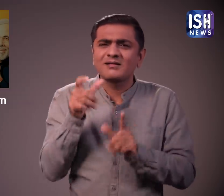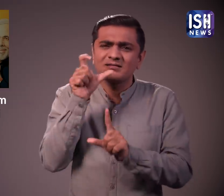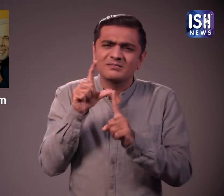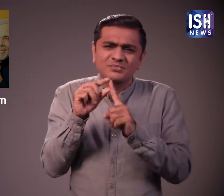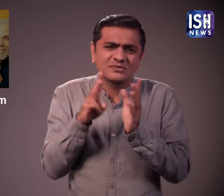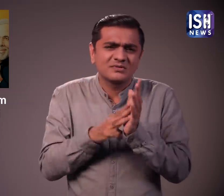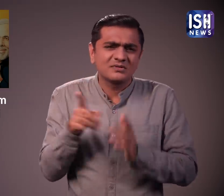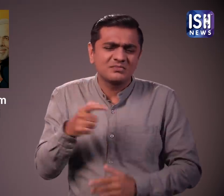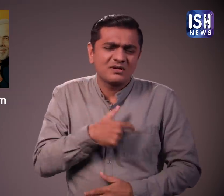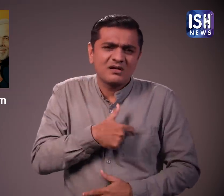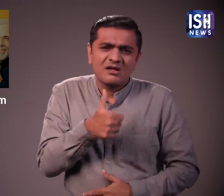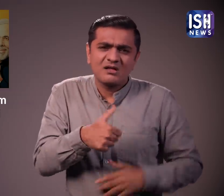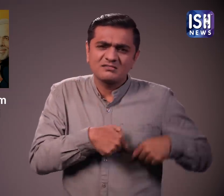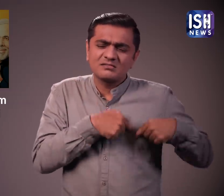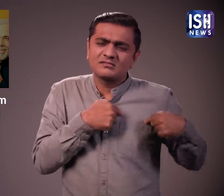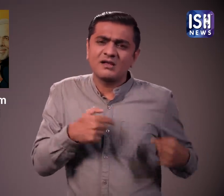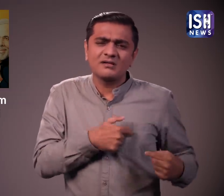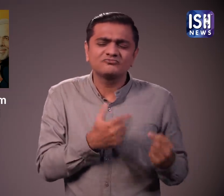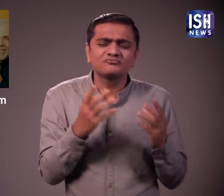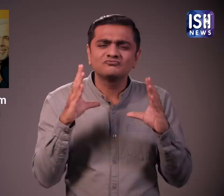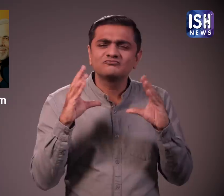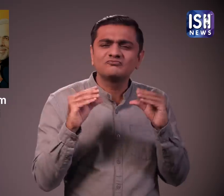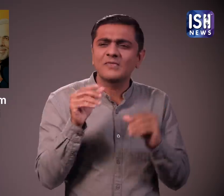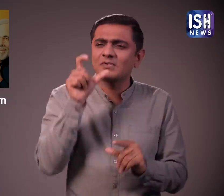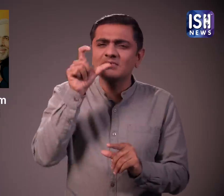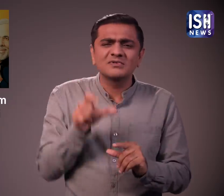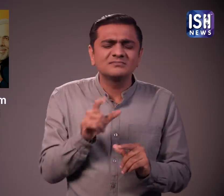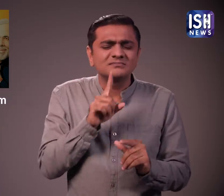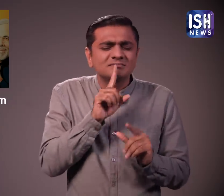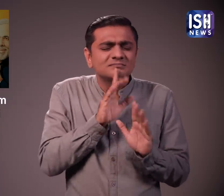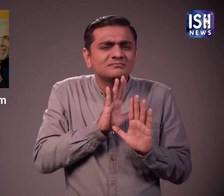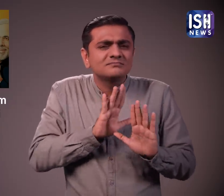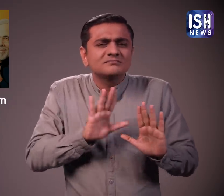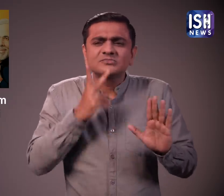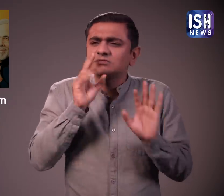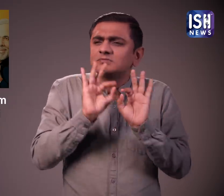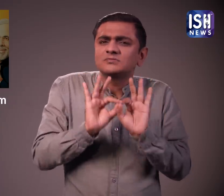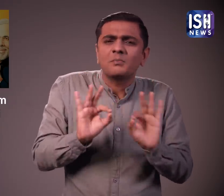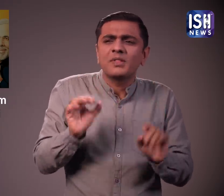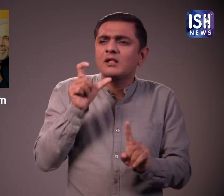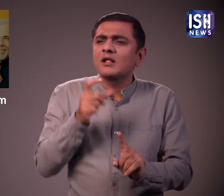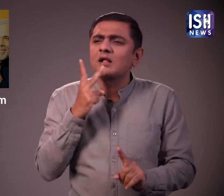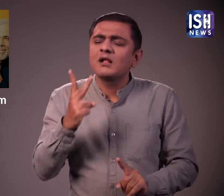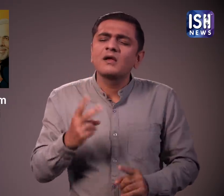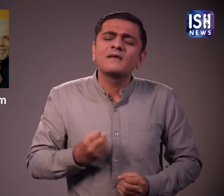वो बहुत ही नरम दिल और सरल इंसान है और मैं उनसे मिलकर बहुत खुश हूँ